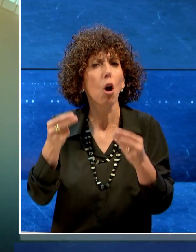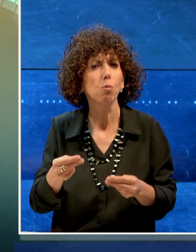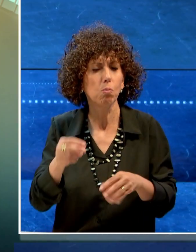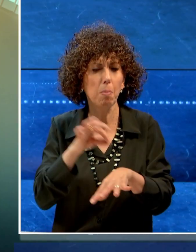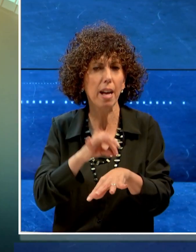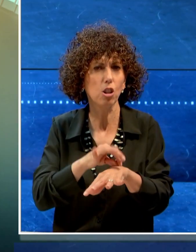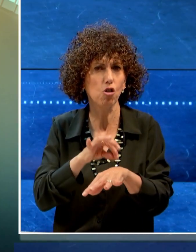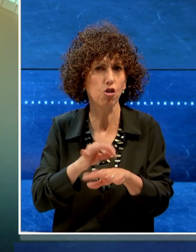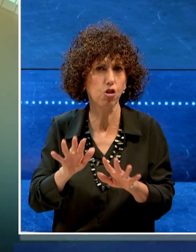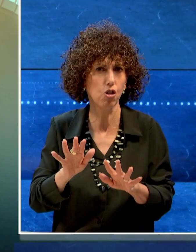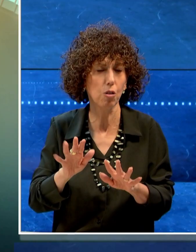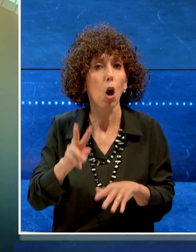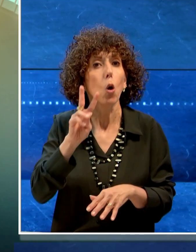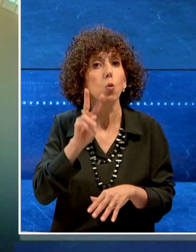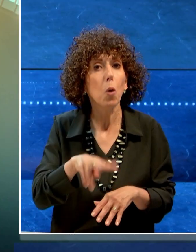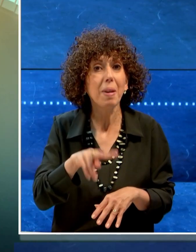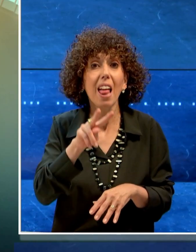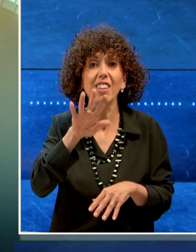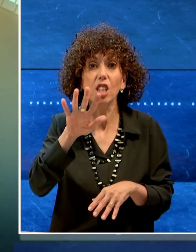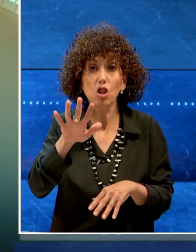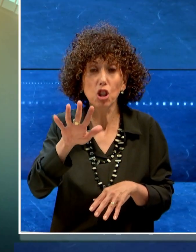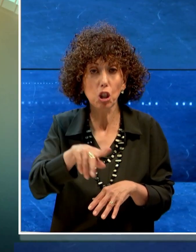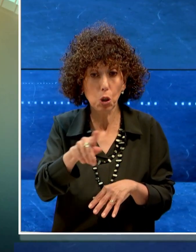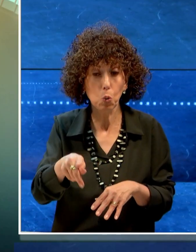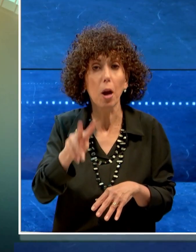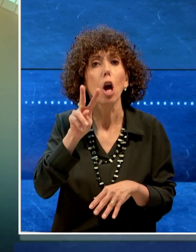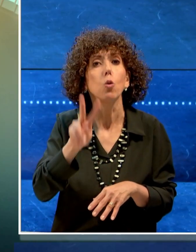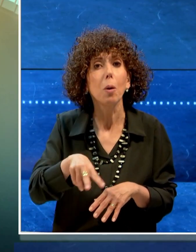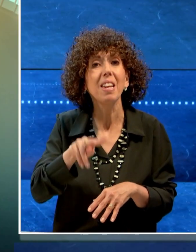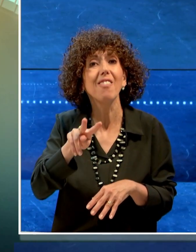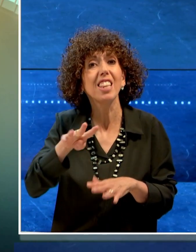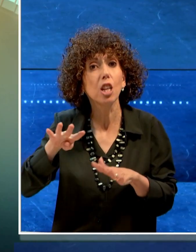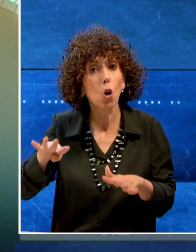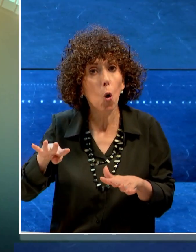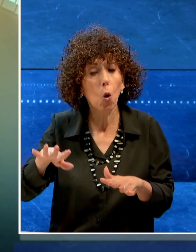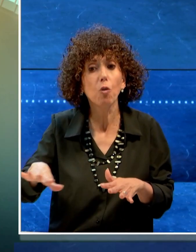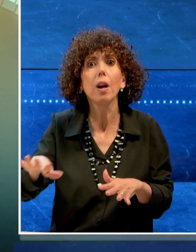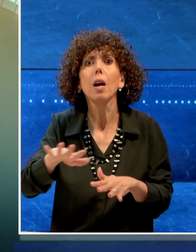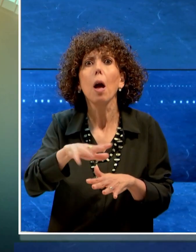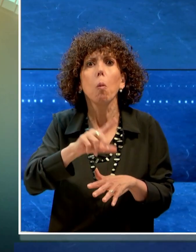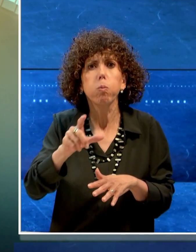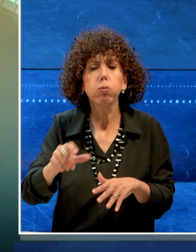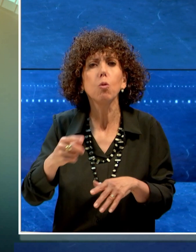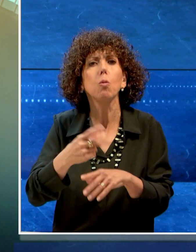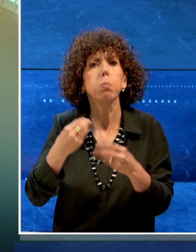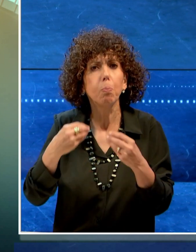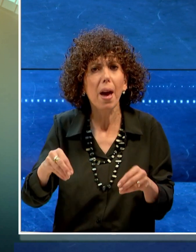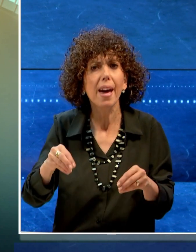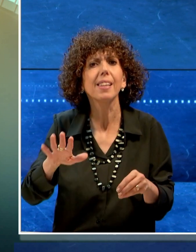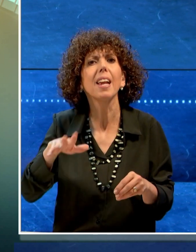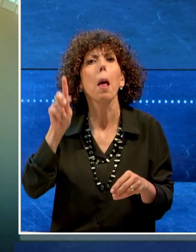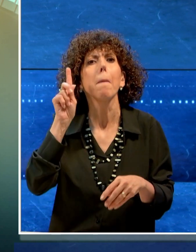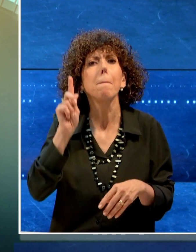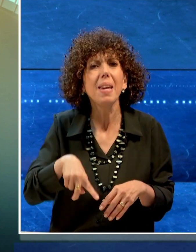dei medici. Dal 2025 al 2029 il territorio perderà anche altri